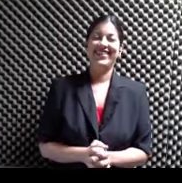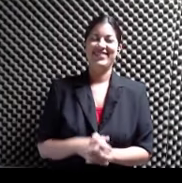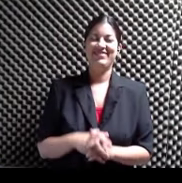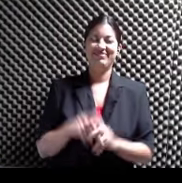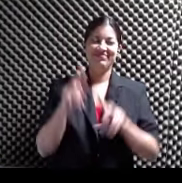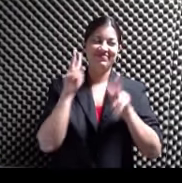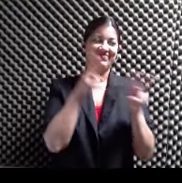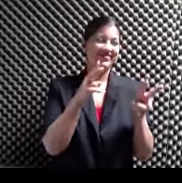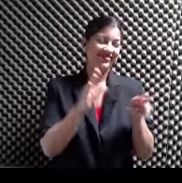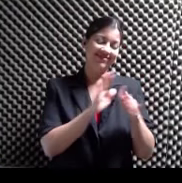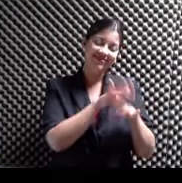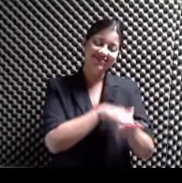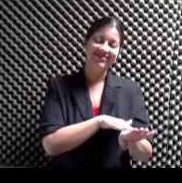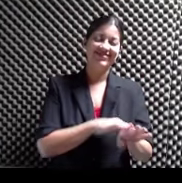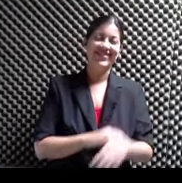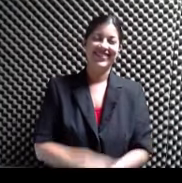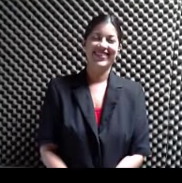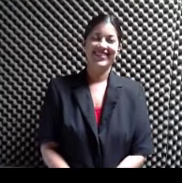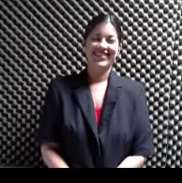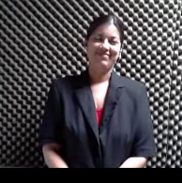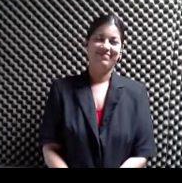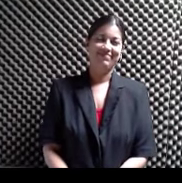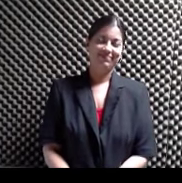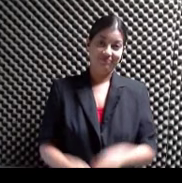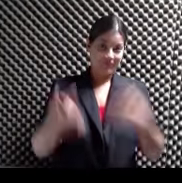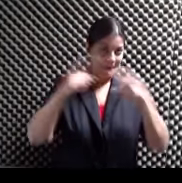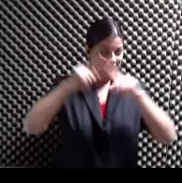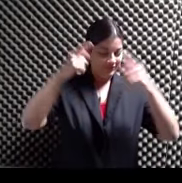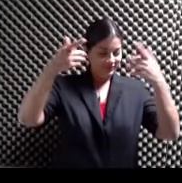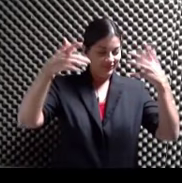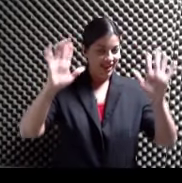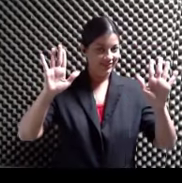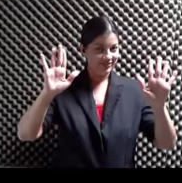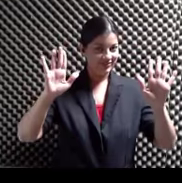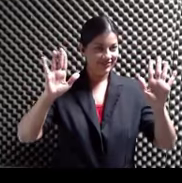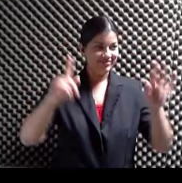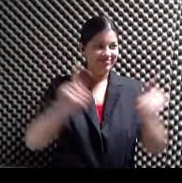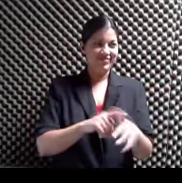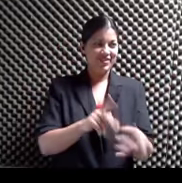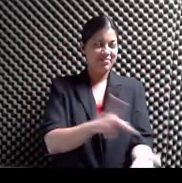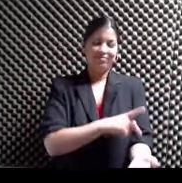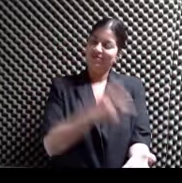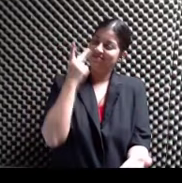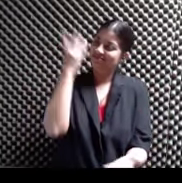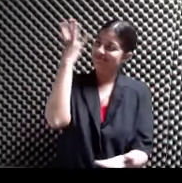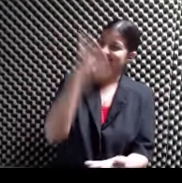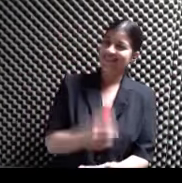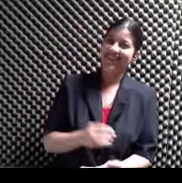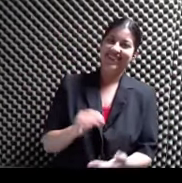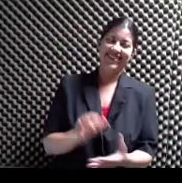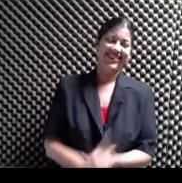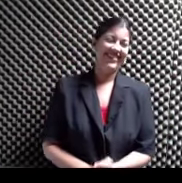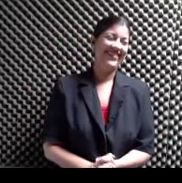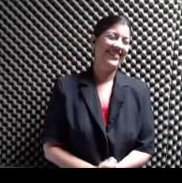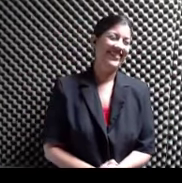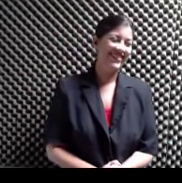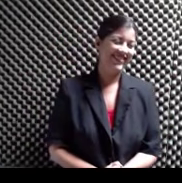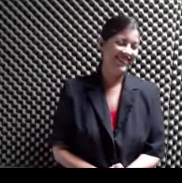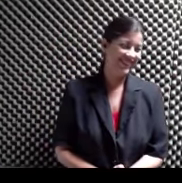como que ya Va muy rápido Pero ya Pero te quedó bien lindo El poema mamá Te quedó bello Así que